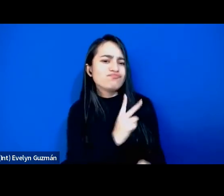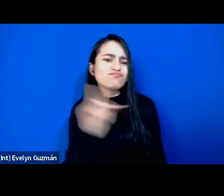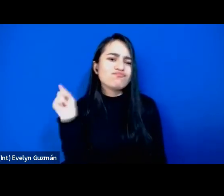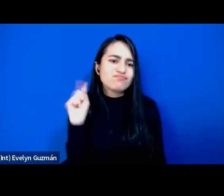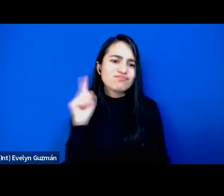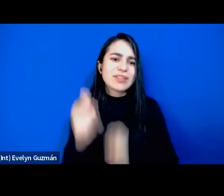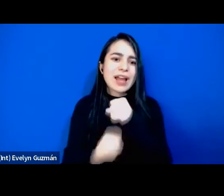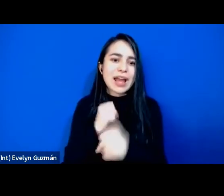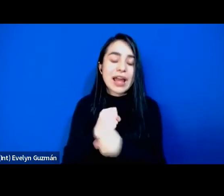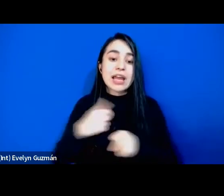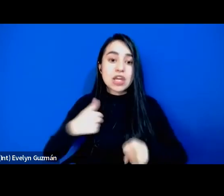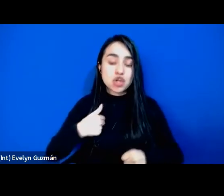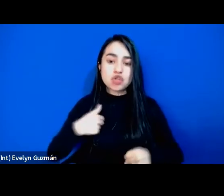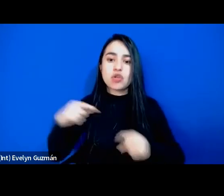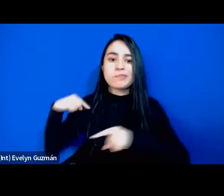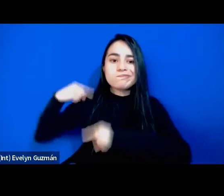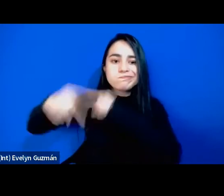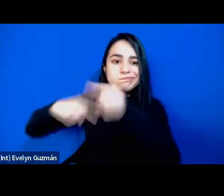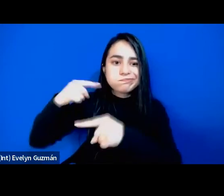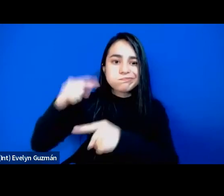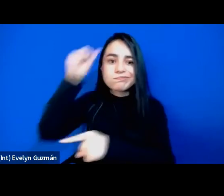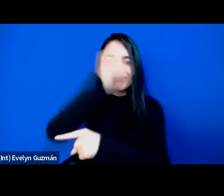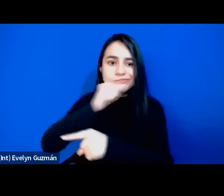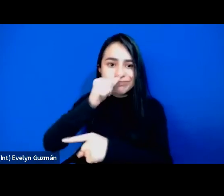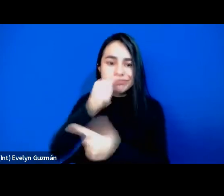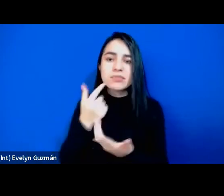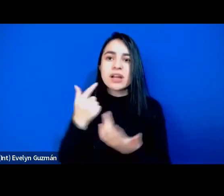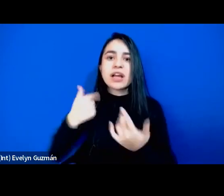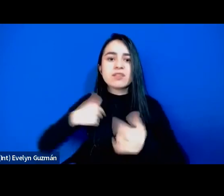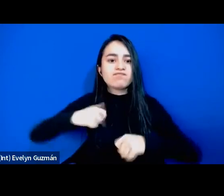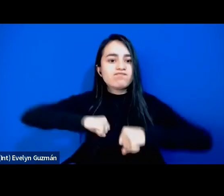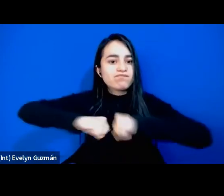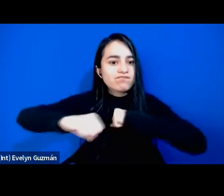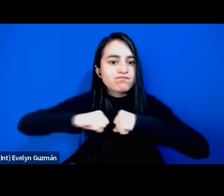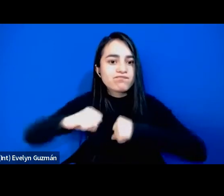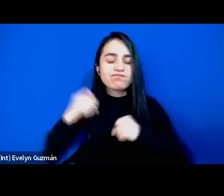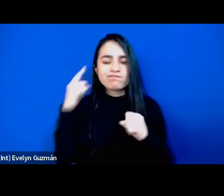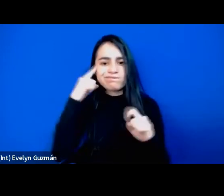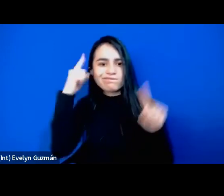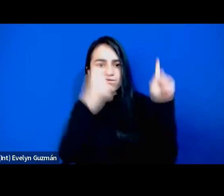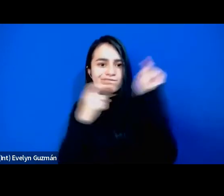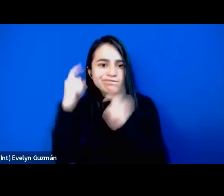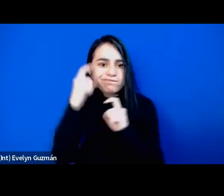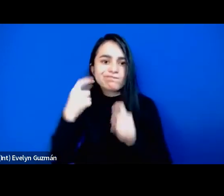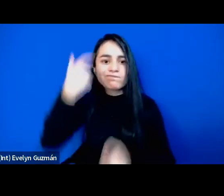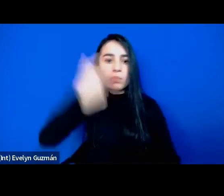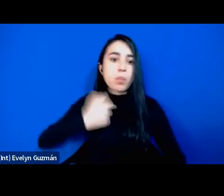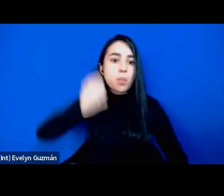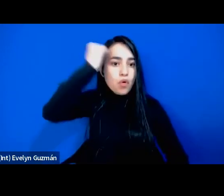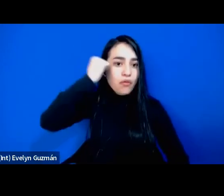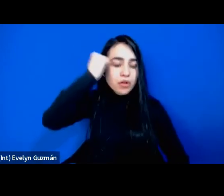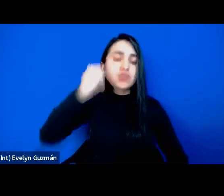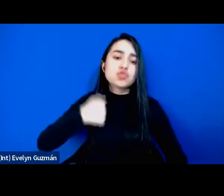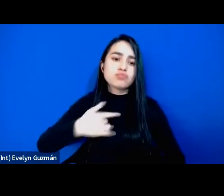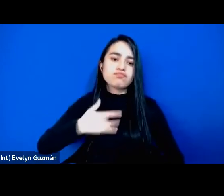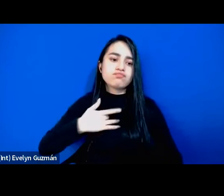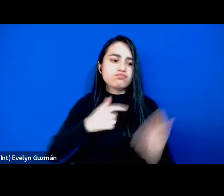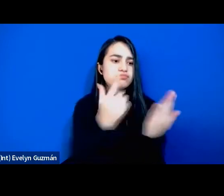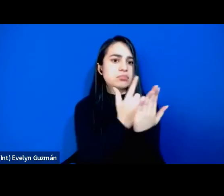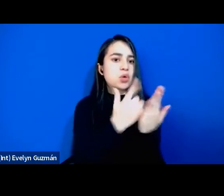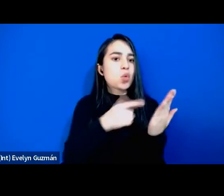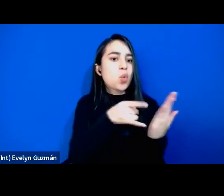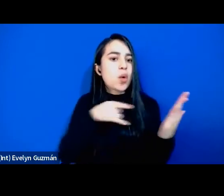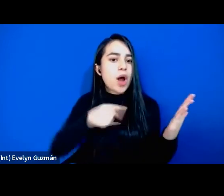como mujer afrodescendiente activista pensadora profesora me siento orgullosa no solamente de este libro